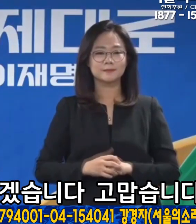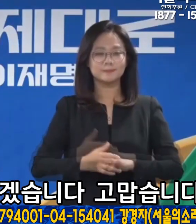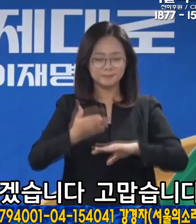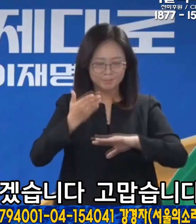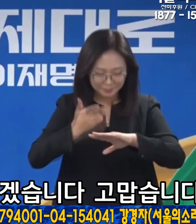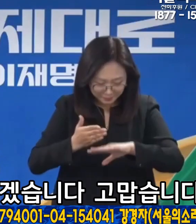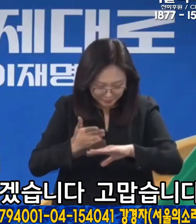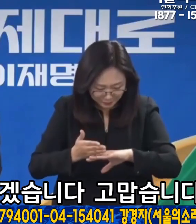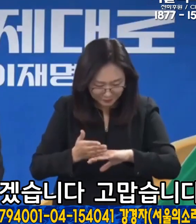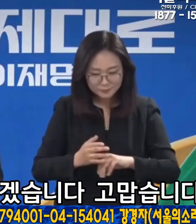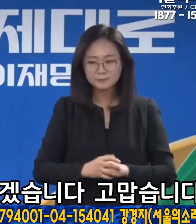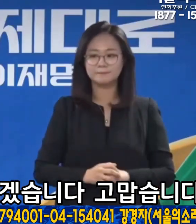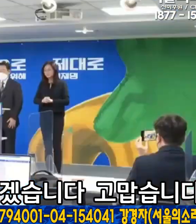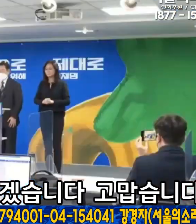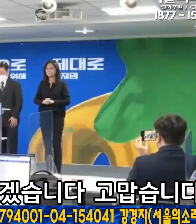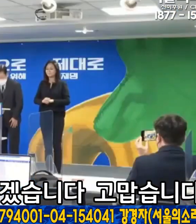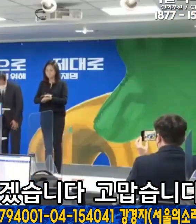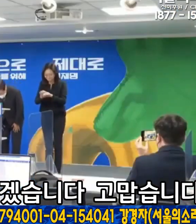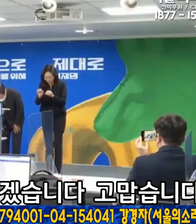고맙습니다.